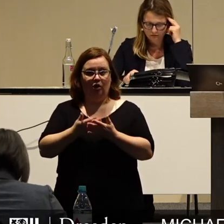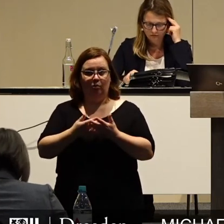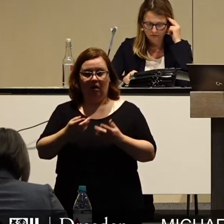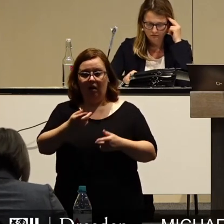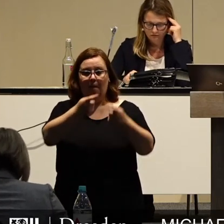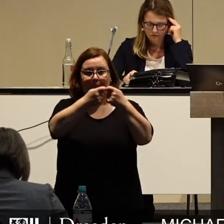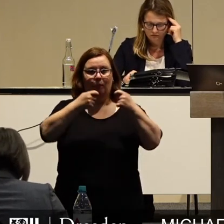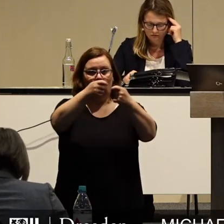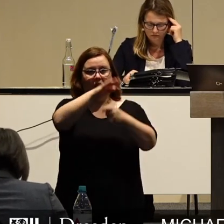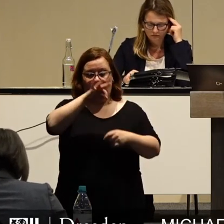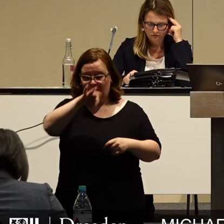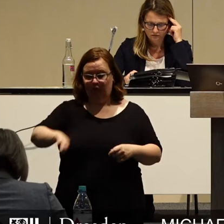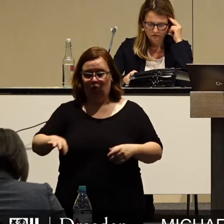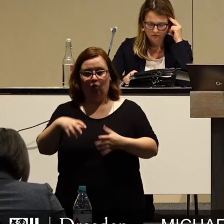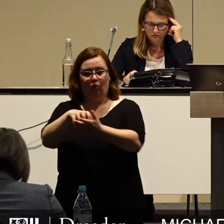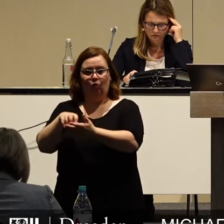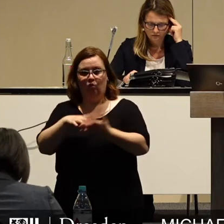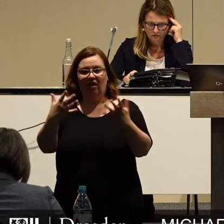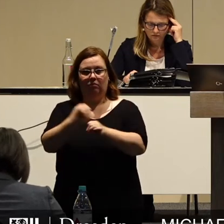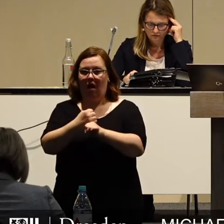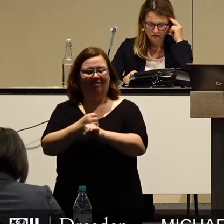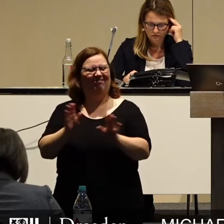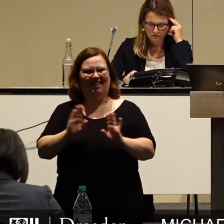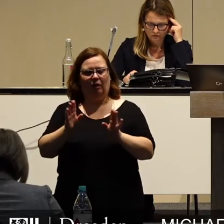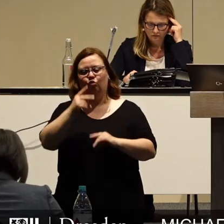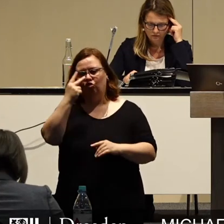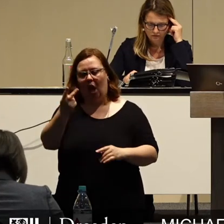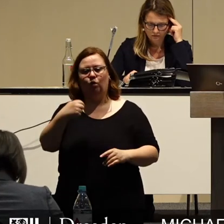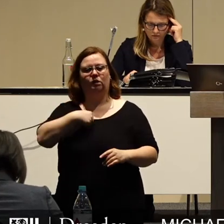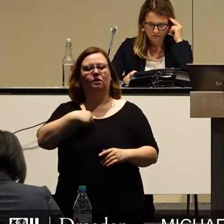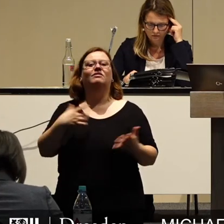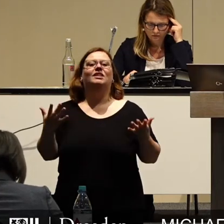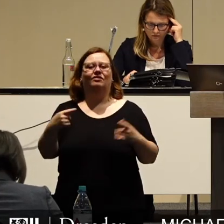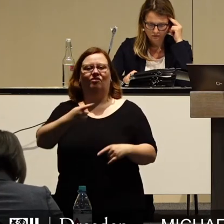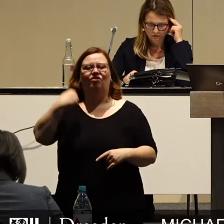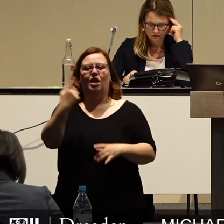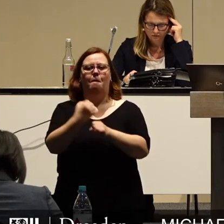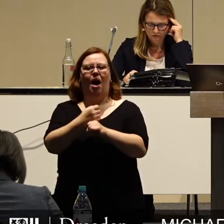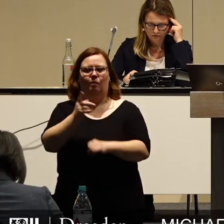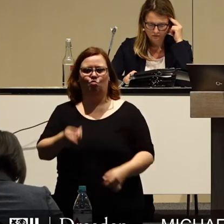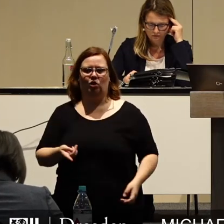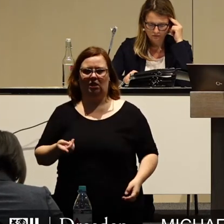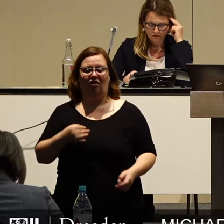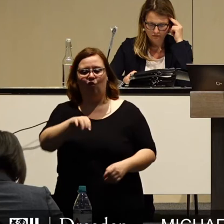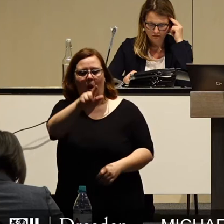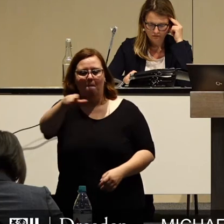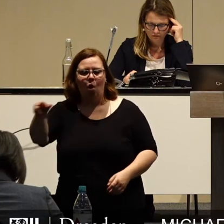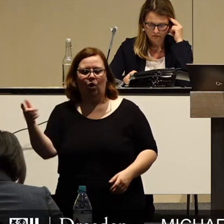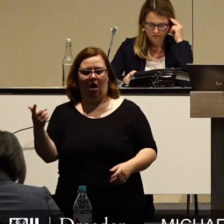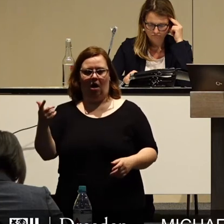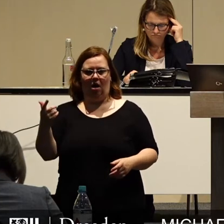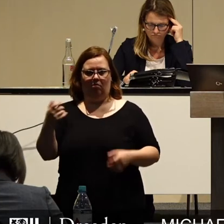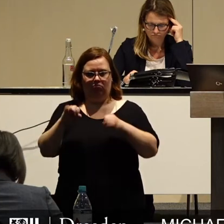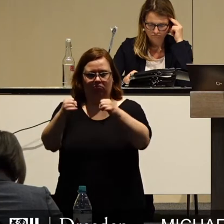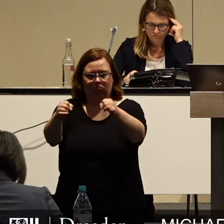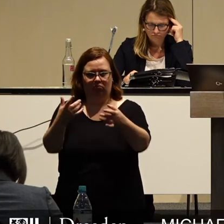können Bund und Land für die Kommunen und damit auch für Dresden tun. Wir müssen die Frage beantworten, was müssen wir in Dresden für die Bürgerinnen und Bürger zur